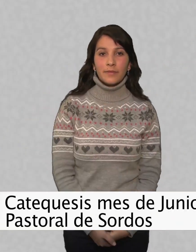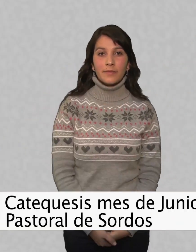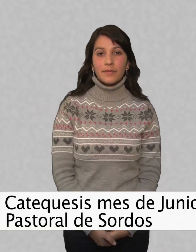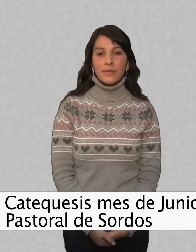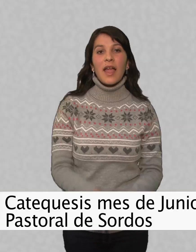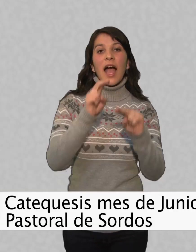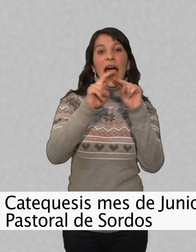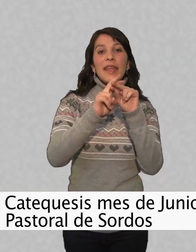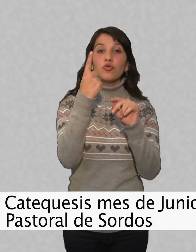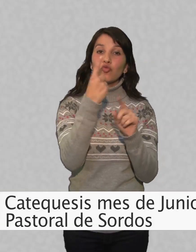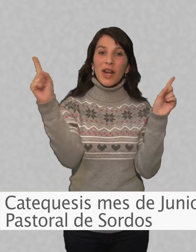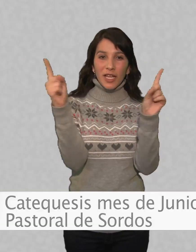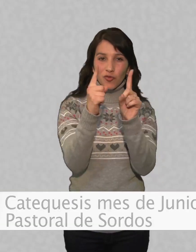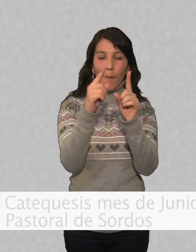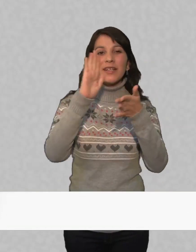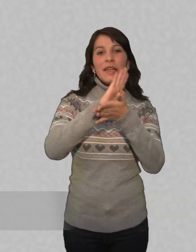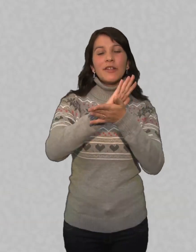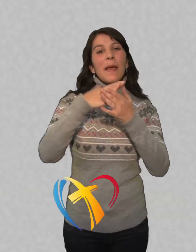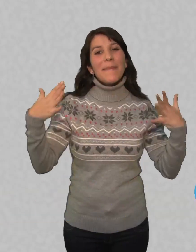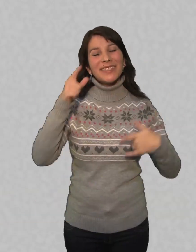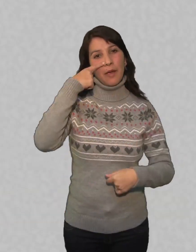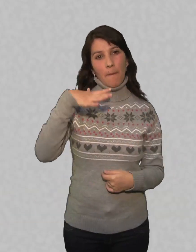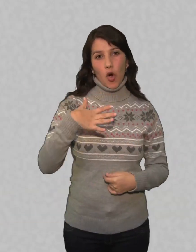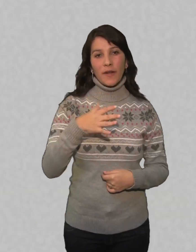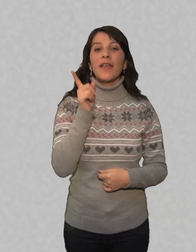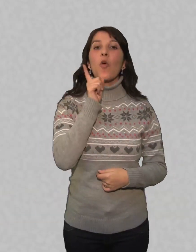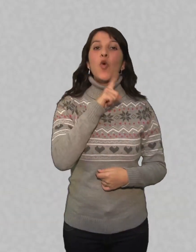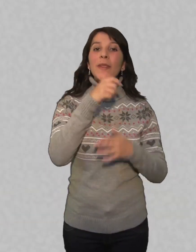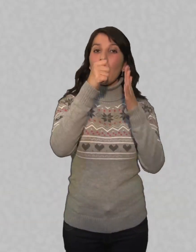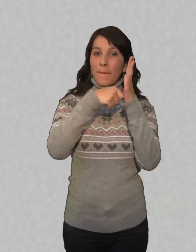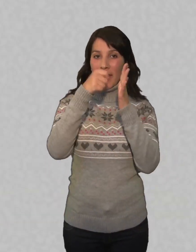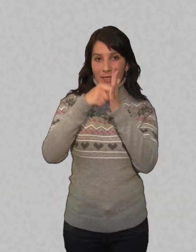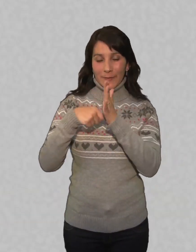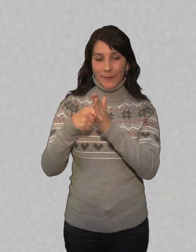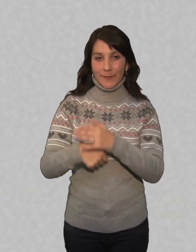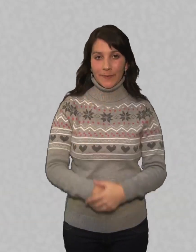Haremos un resumen de las celebraciones más importantes de los últimos meses.